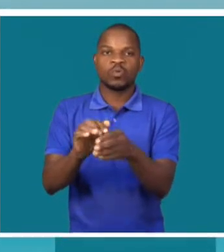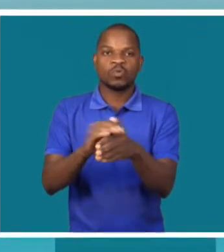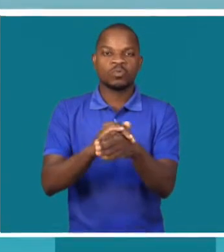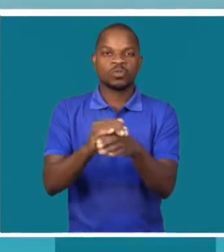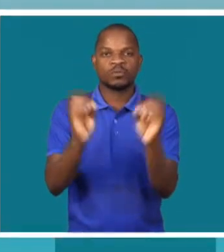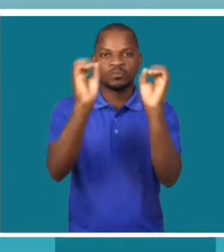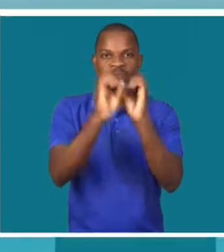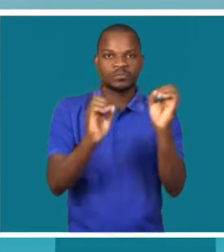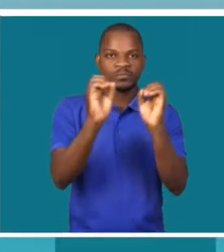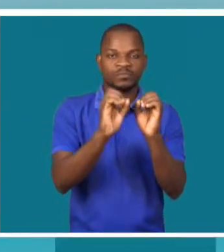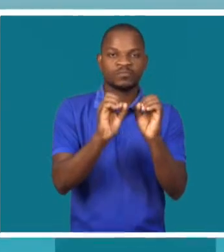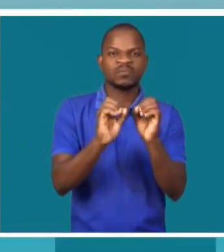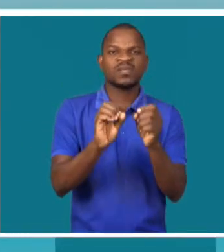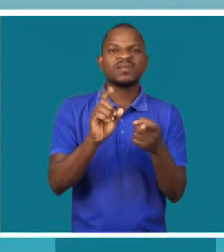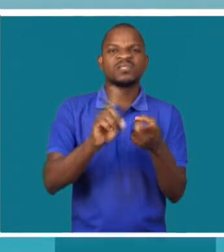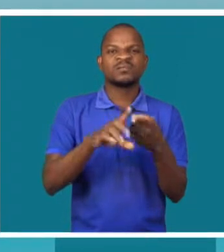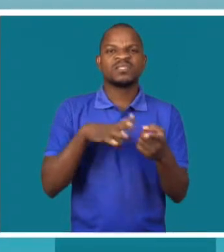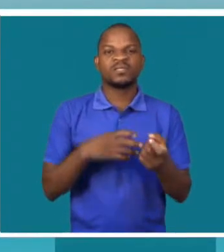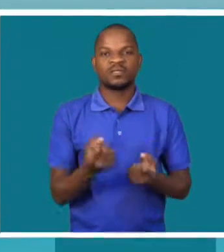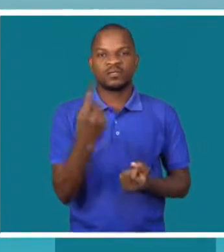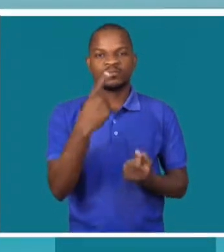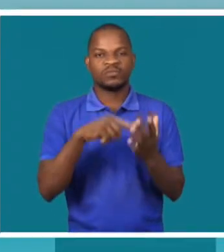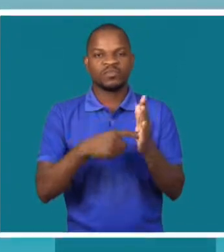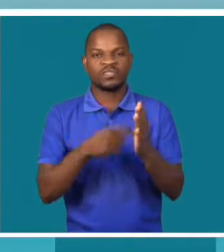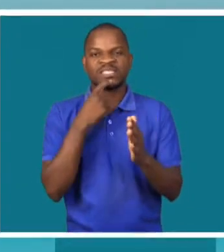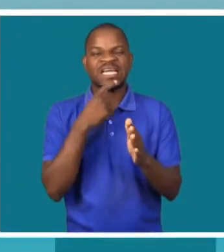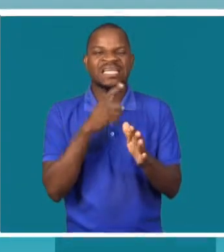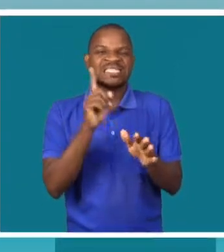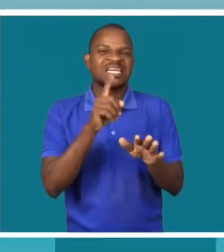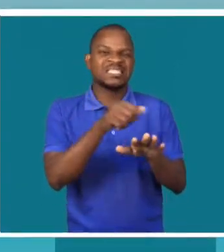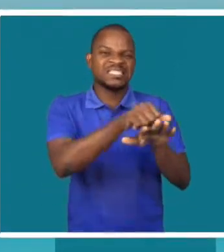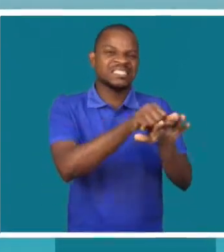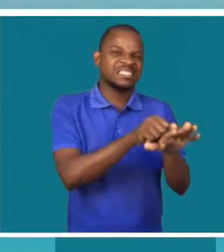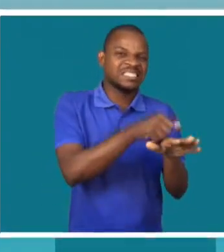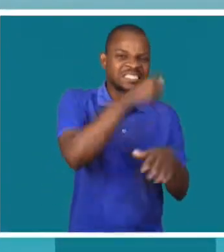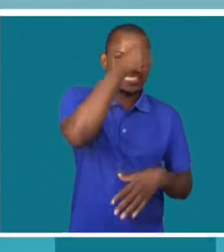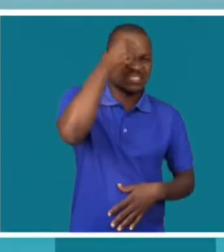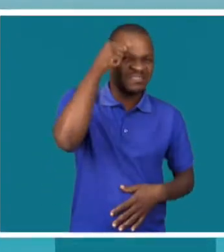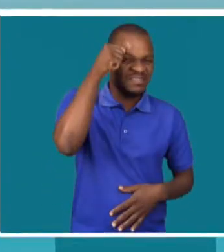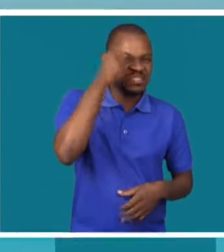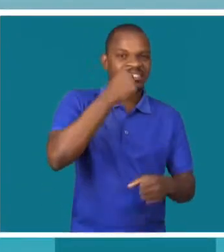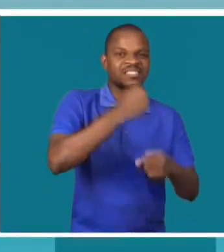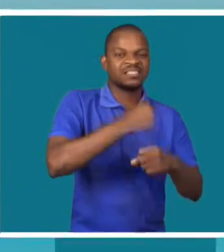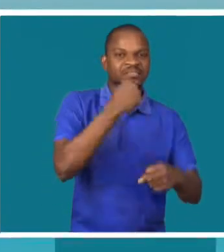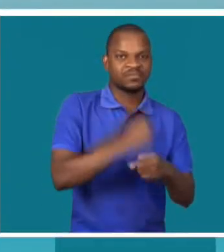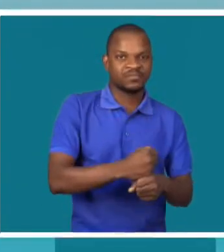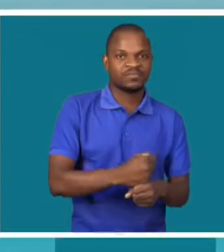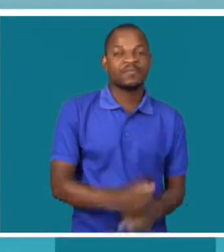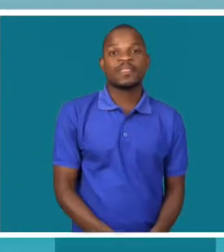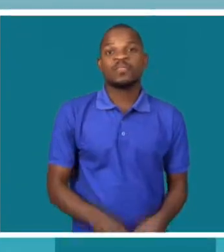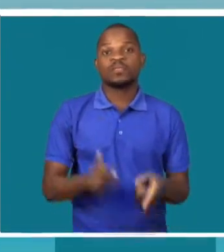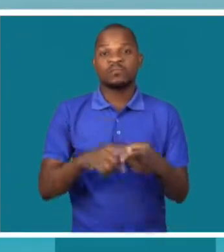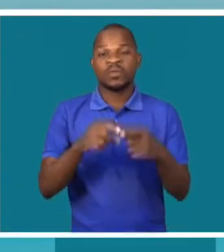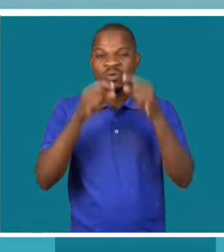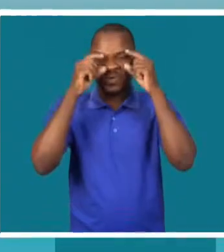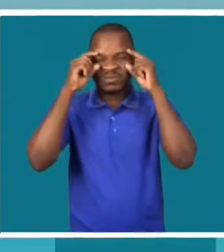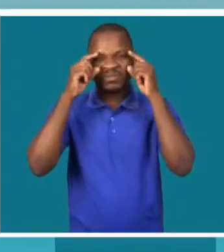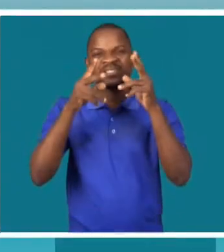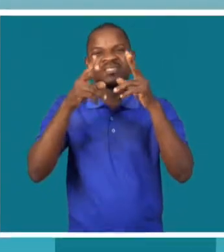luva porque não consigo pegar bem o instrumento. Não ponho os óculos porque me incomodam. Não ponho o capacete